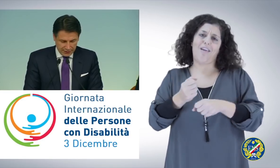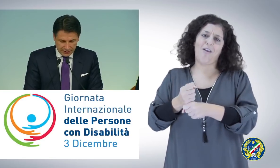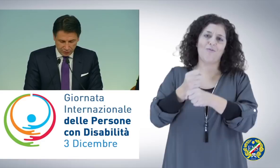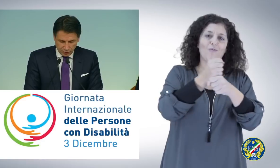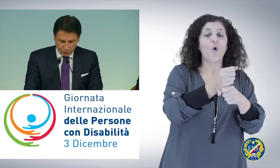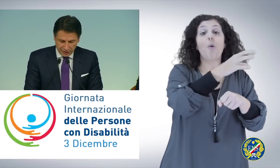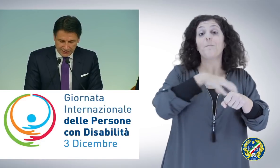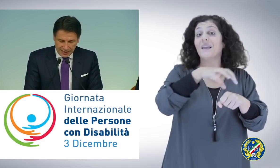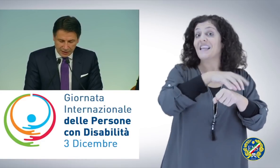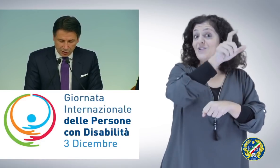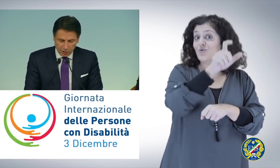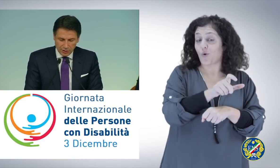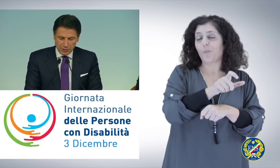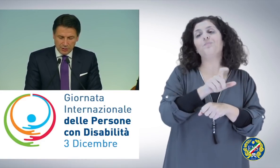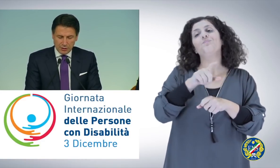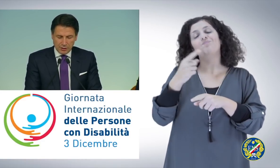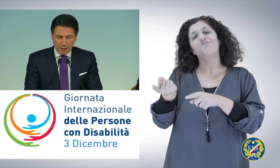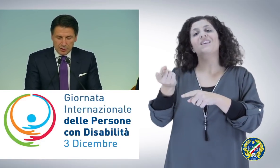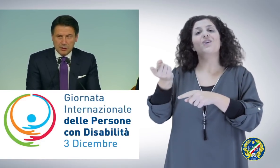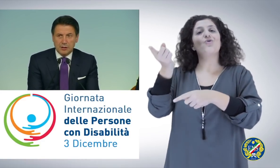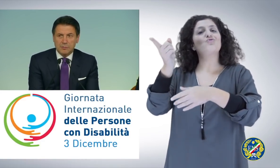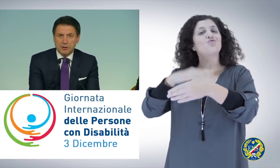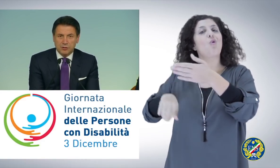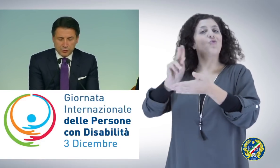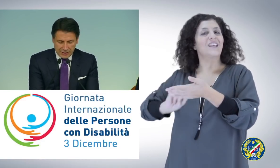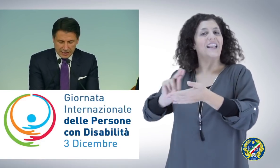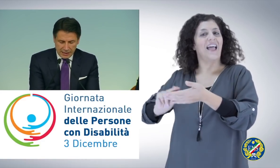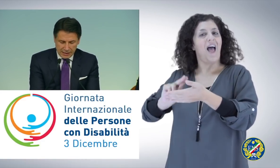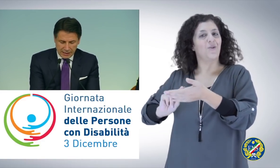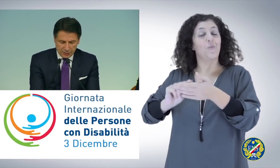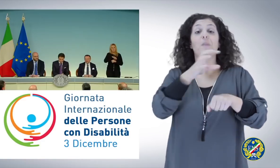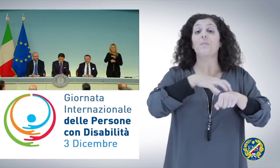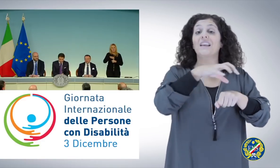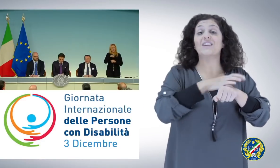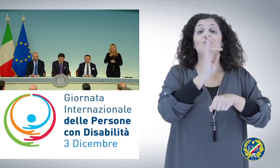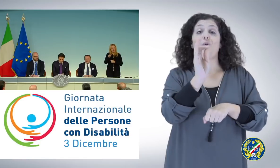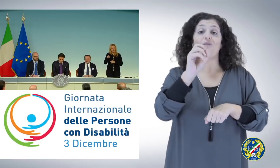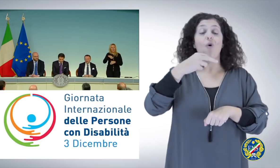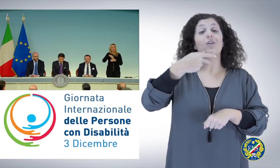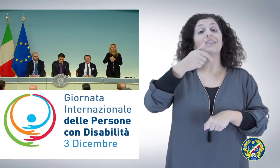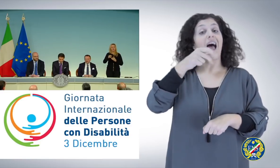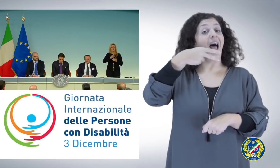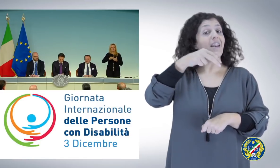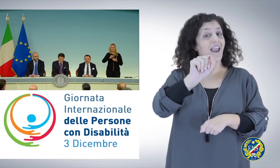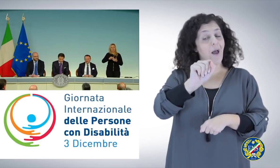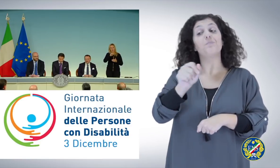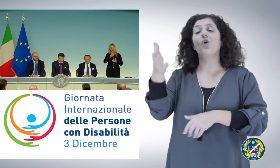e al Sottosegretario. Ministro Fontana e al Sottosegretario Zoccano,